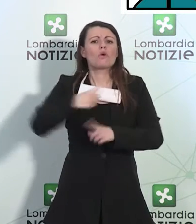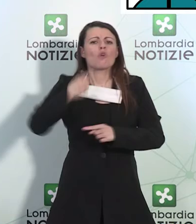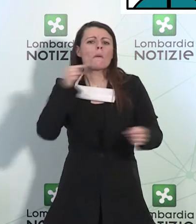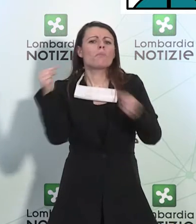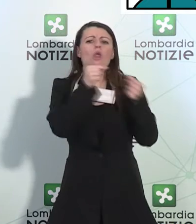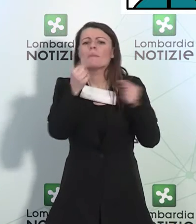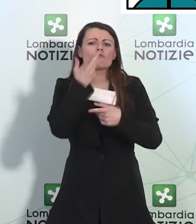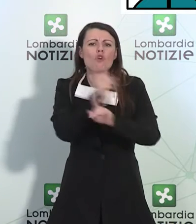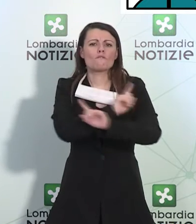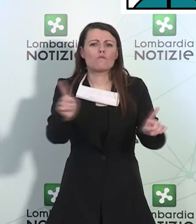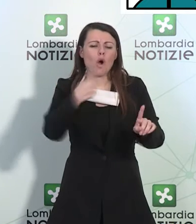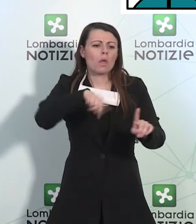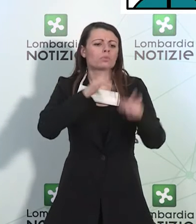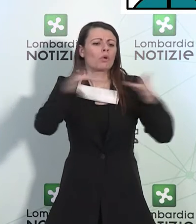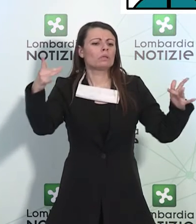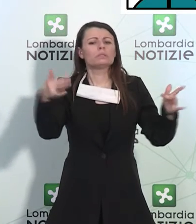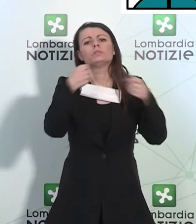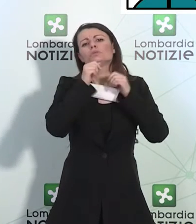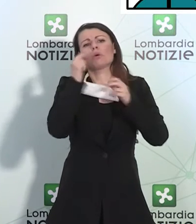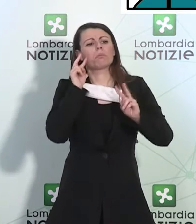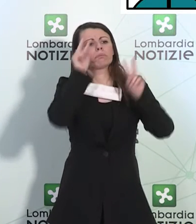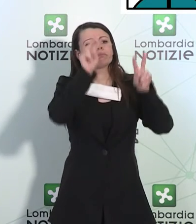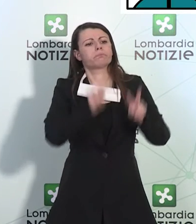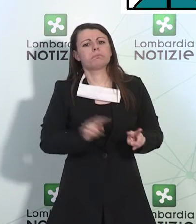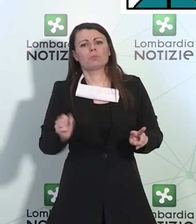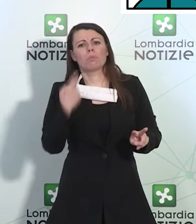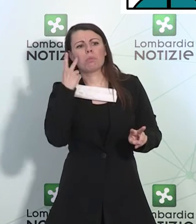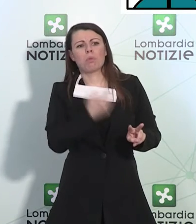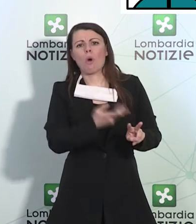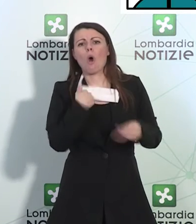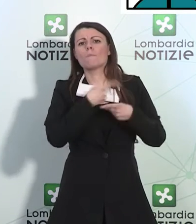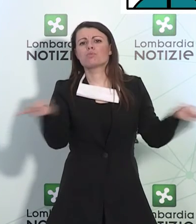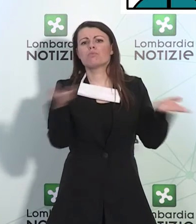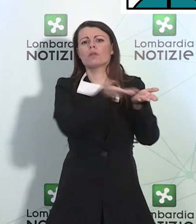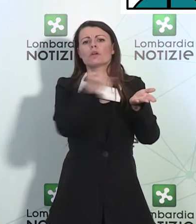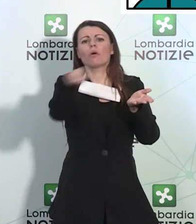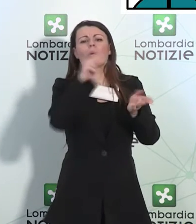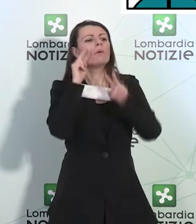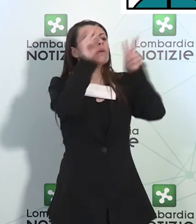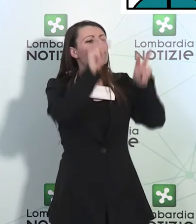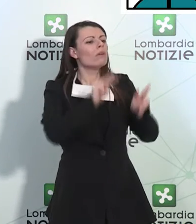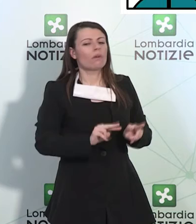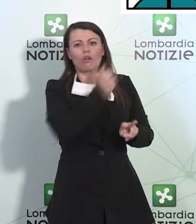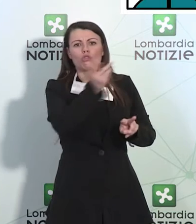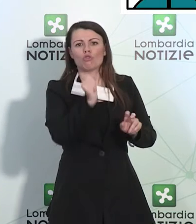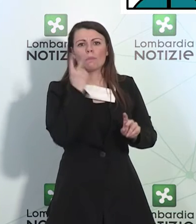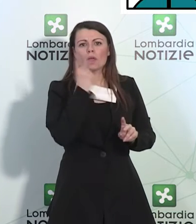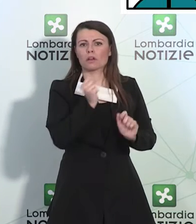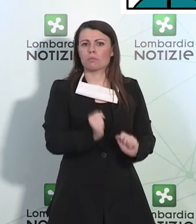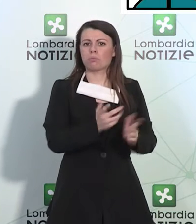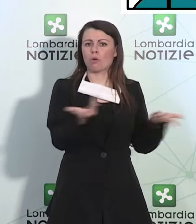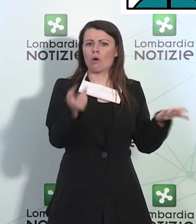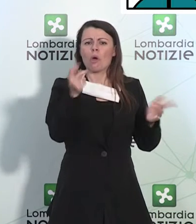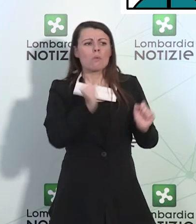pubblicheremo in modo che avrete la possibilità di esaminare, valutare con